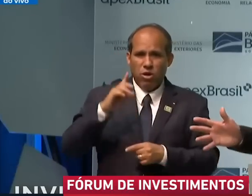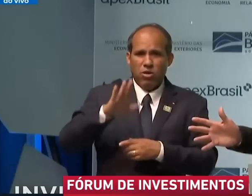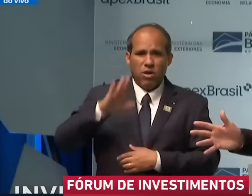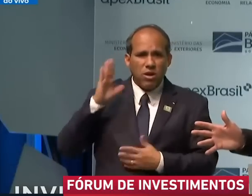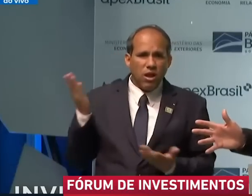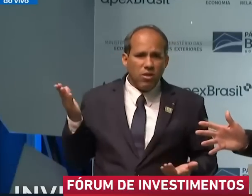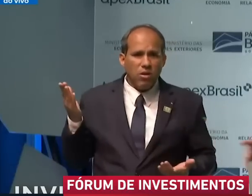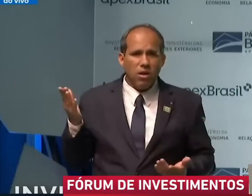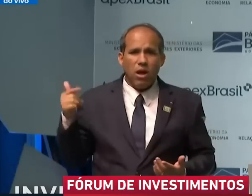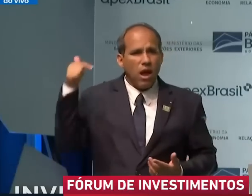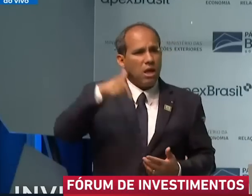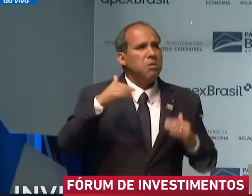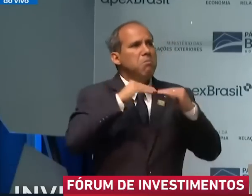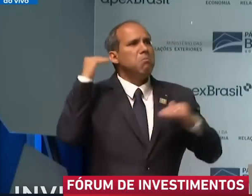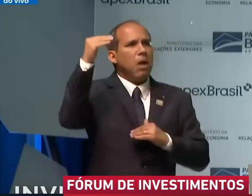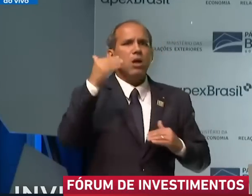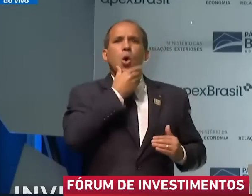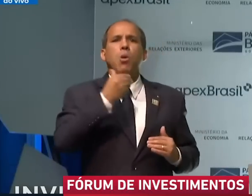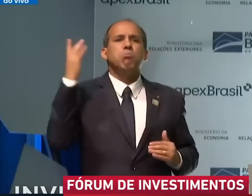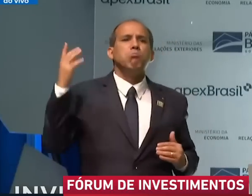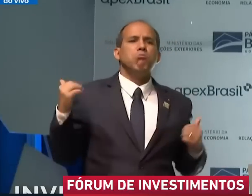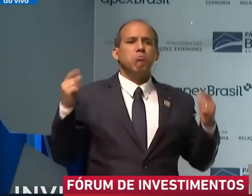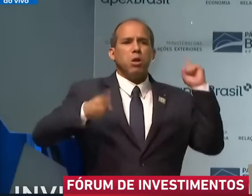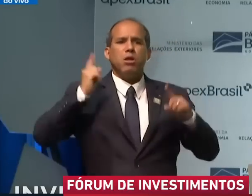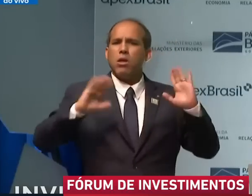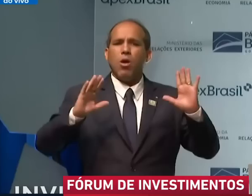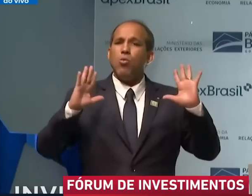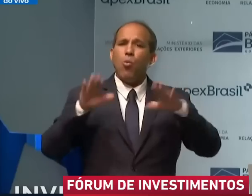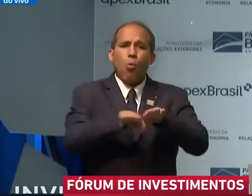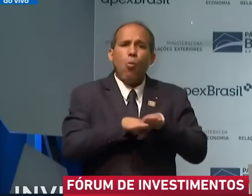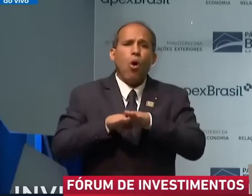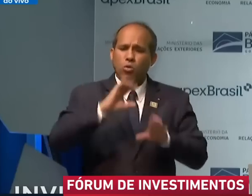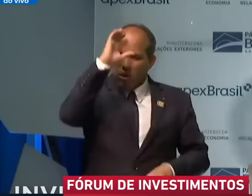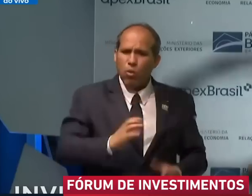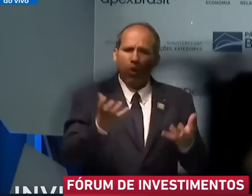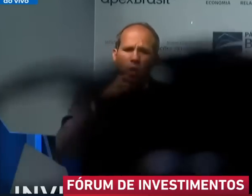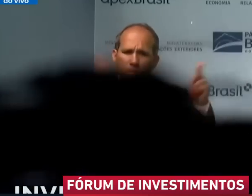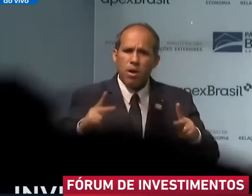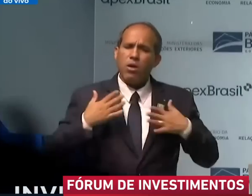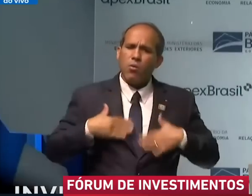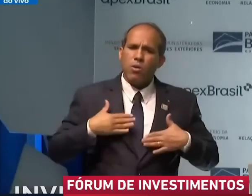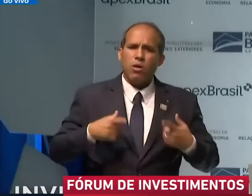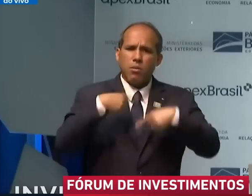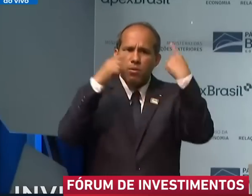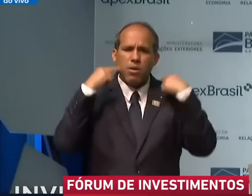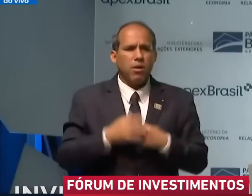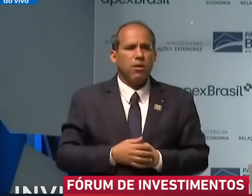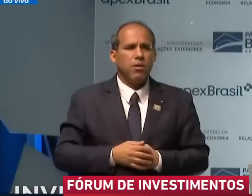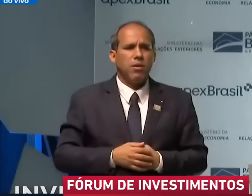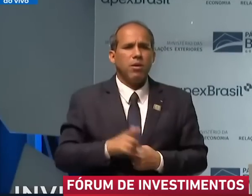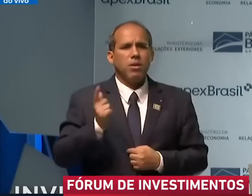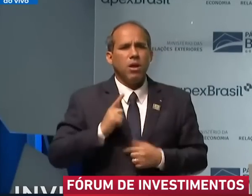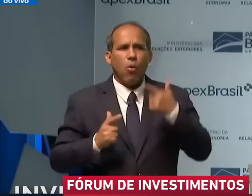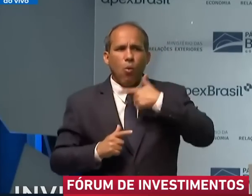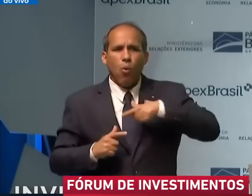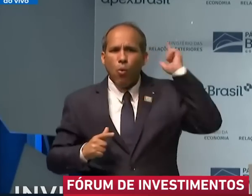ninguém mais homem do que outro aqui no Brasil. Somos cidadãos, queremos a paz, prosperidade, tranquilidade. Mas exemplo, de